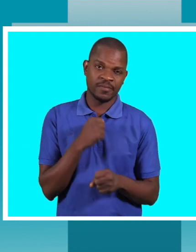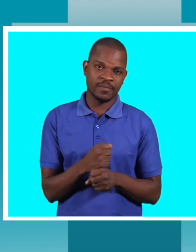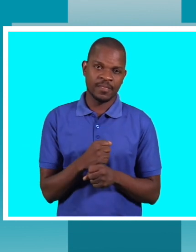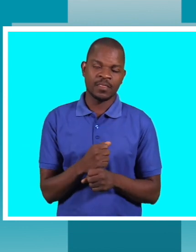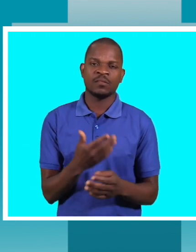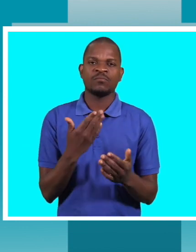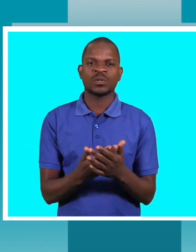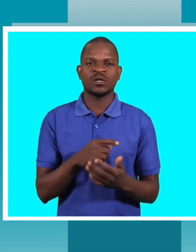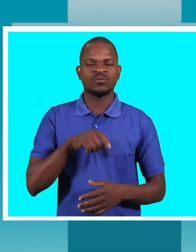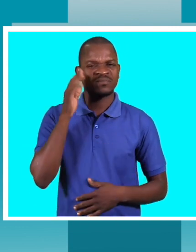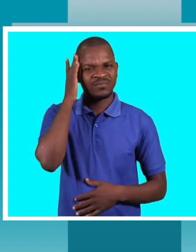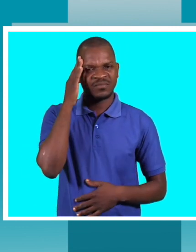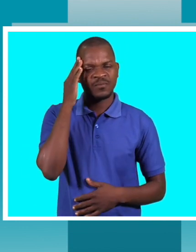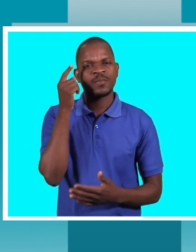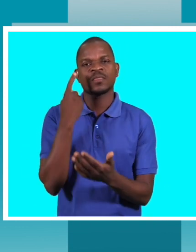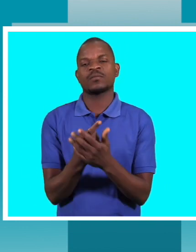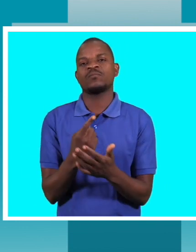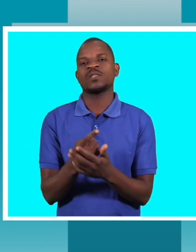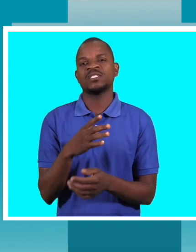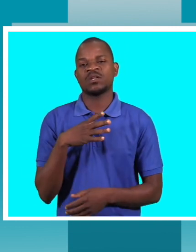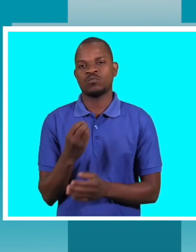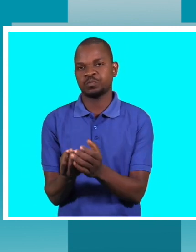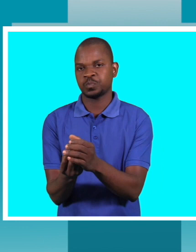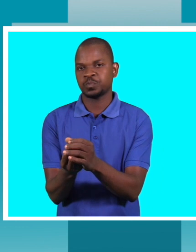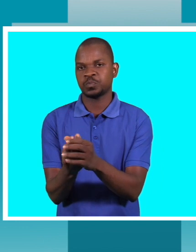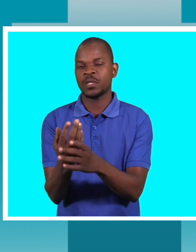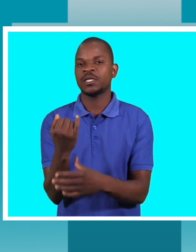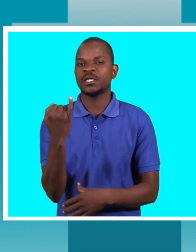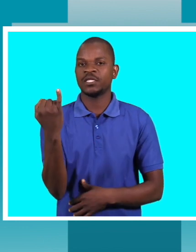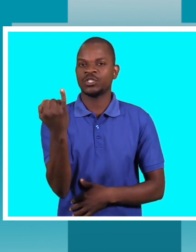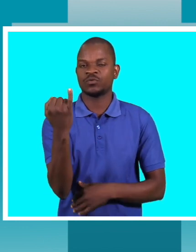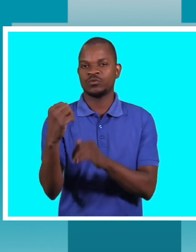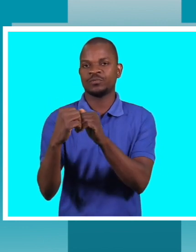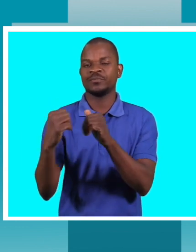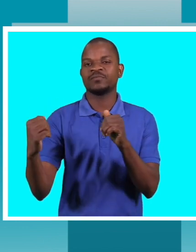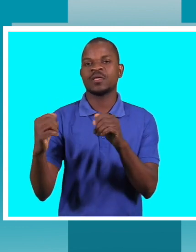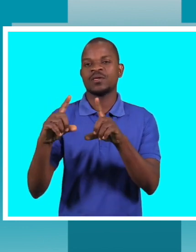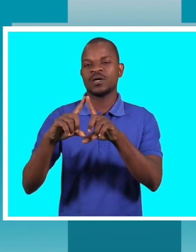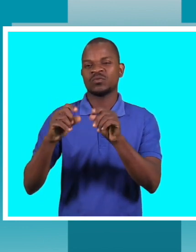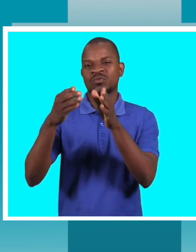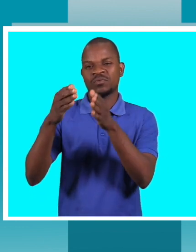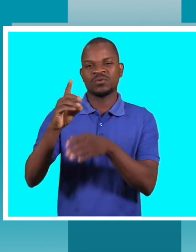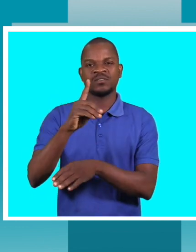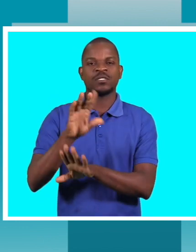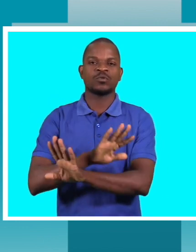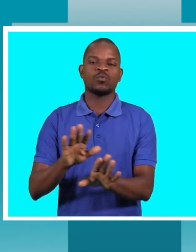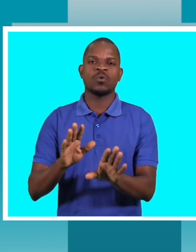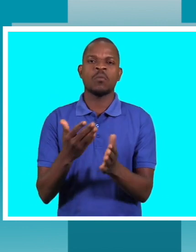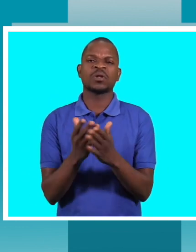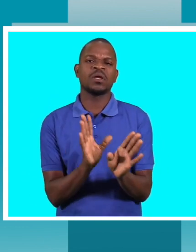que haja uma instituição específica para atender as questões da pessoa com deficiência não estar na ação social porque a